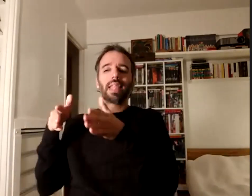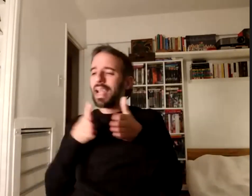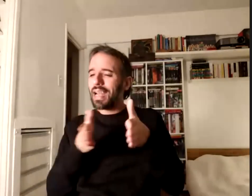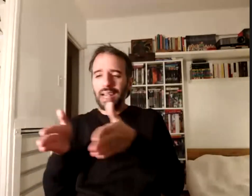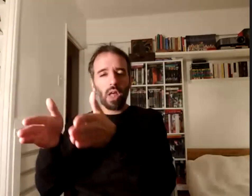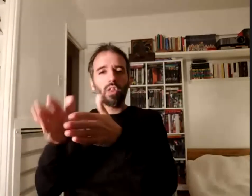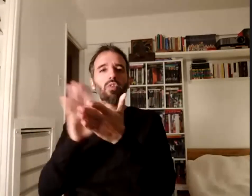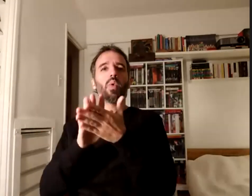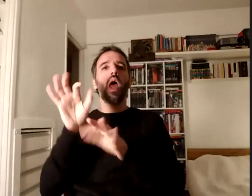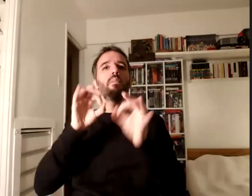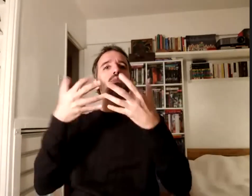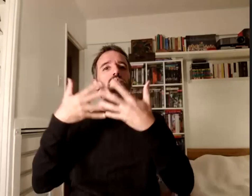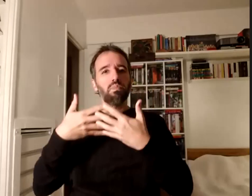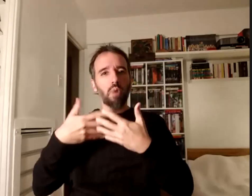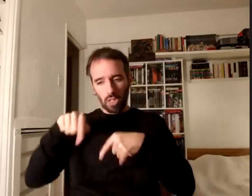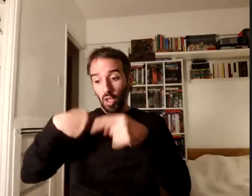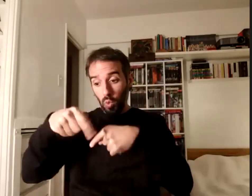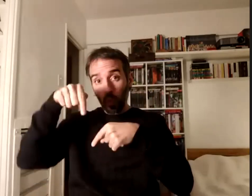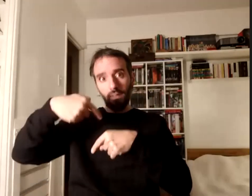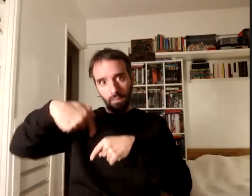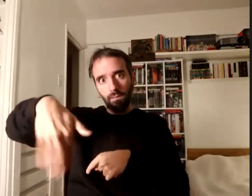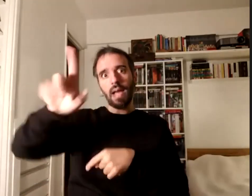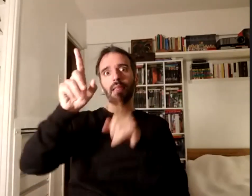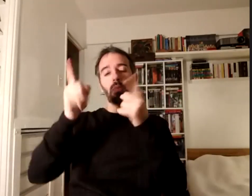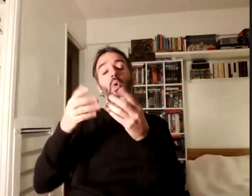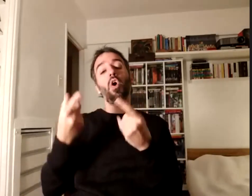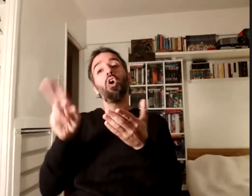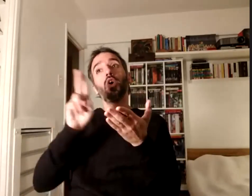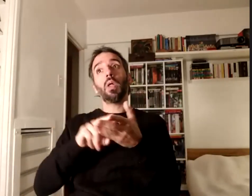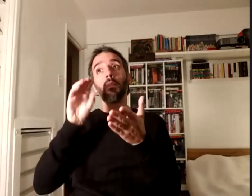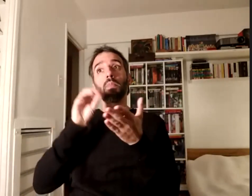curso y los proyectos por venir así que bueno una vez más muchas muchas muchas gracias